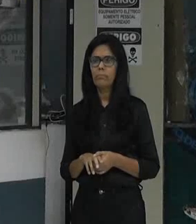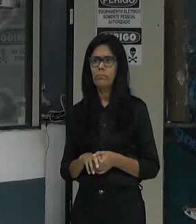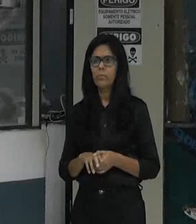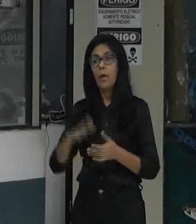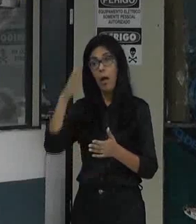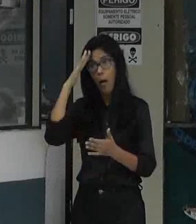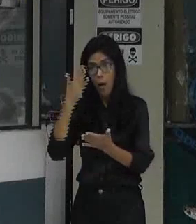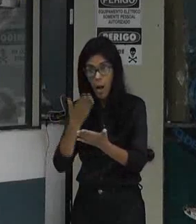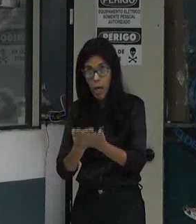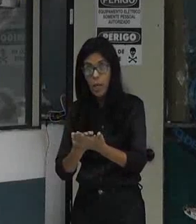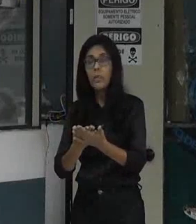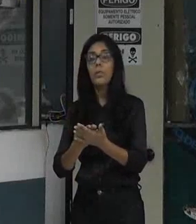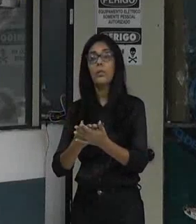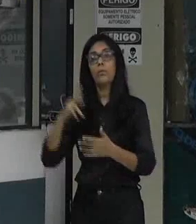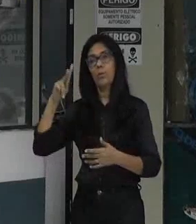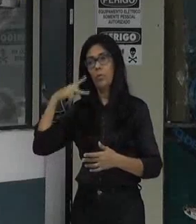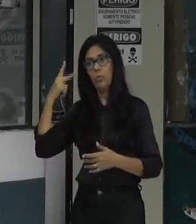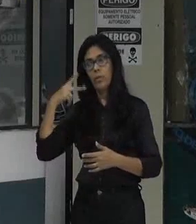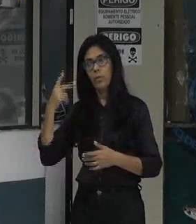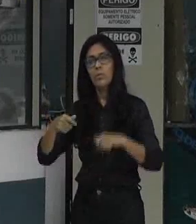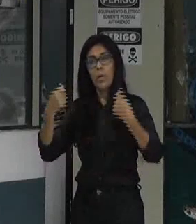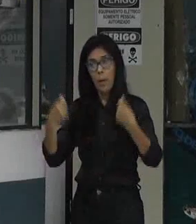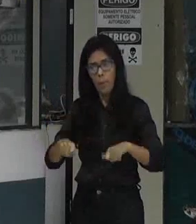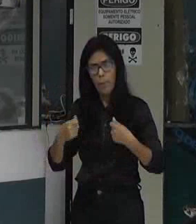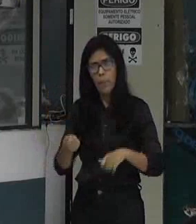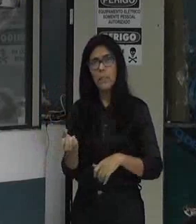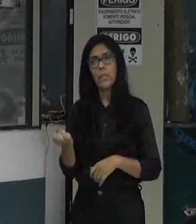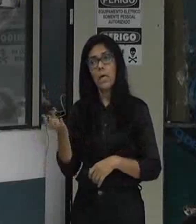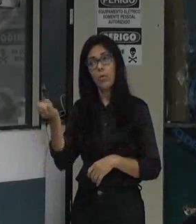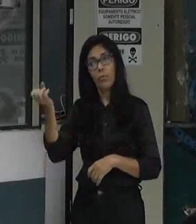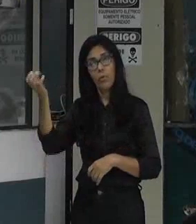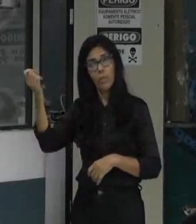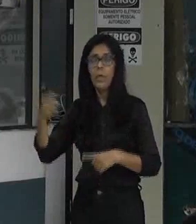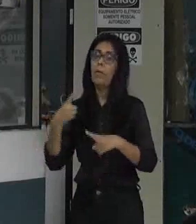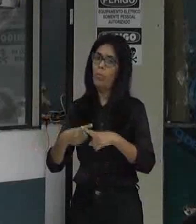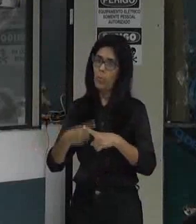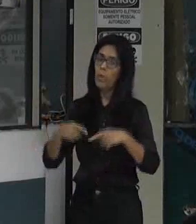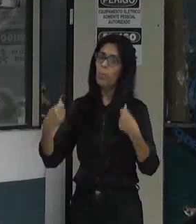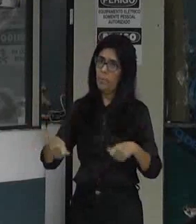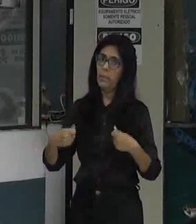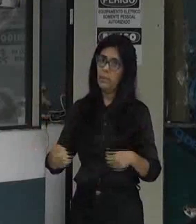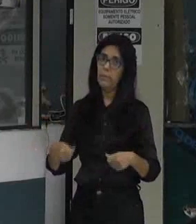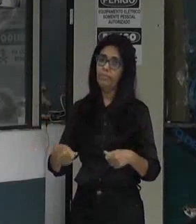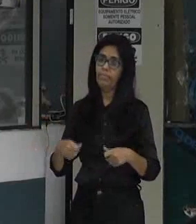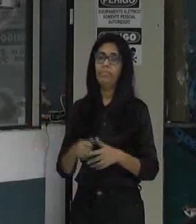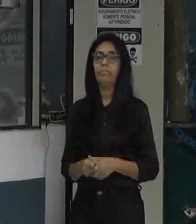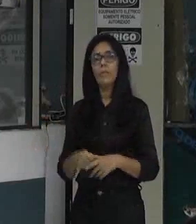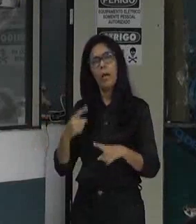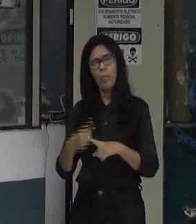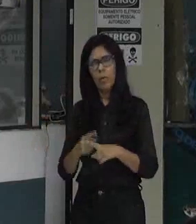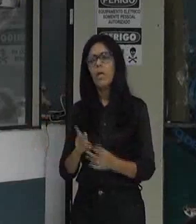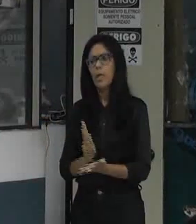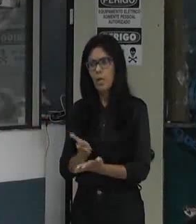necessidade de ir a renovador, que tiveram necessidade de renovador, porque a tem uma rotina de todos os contratos, de uma